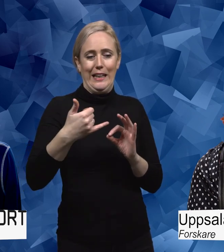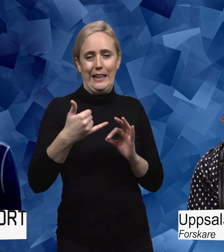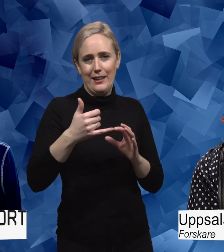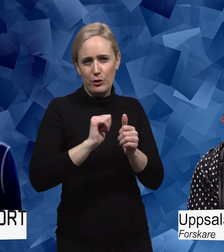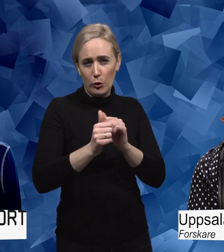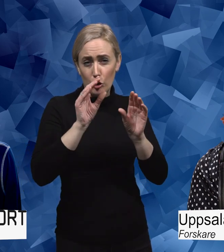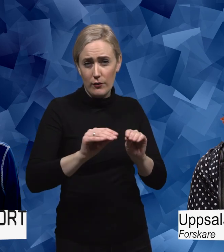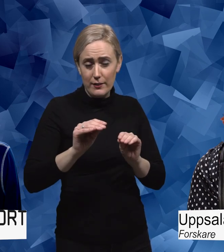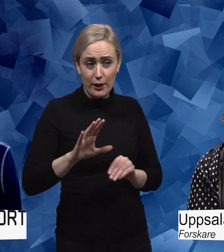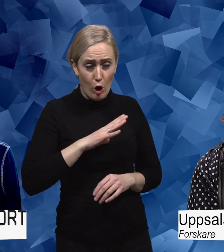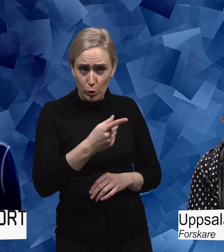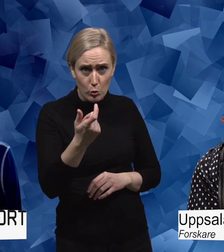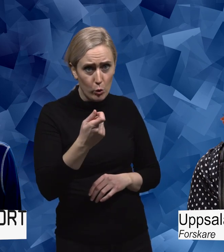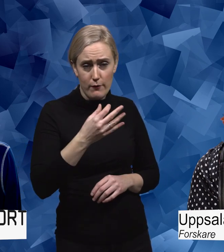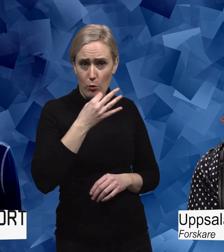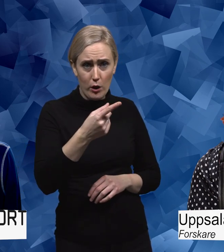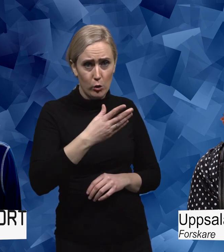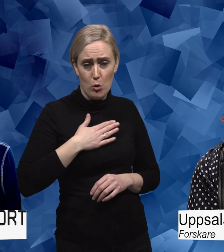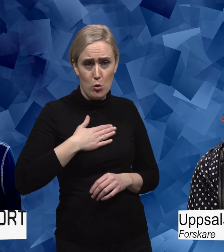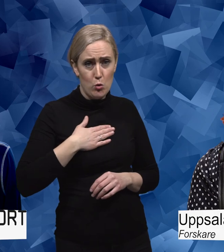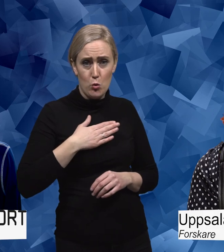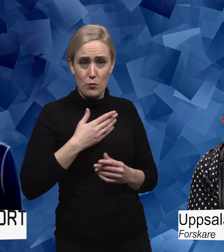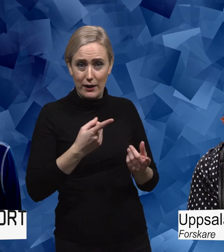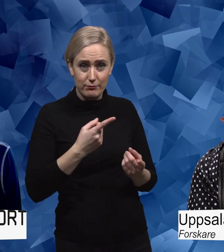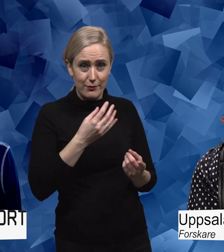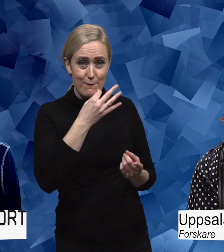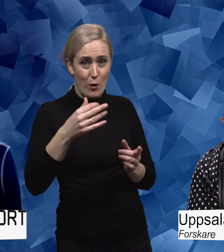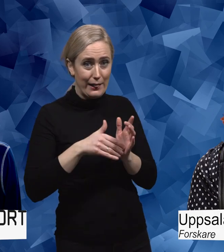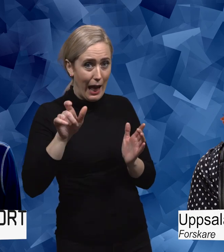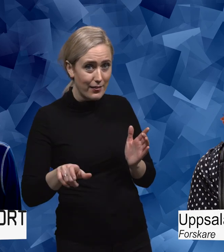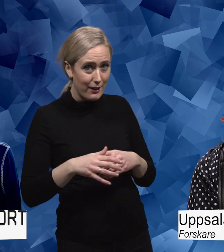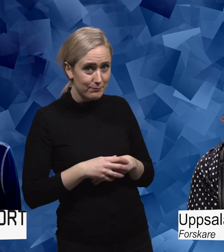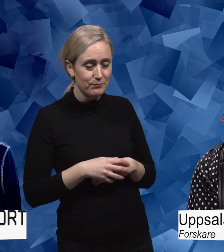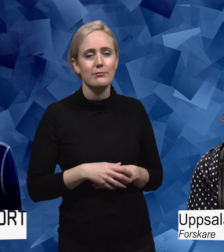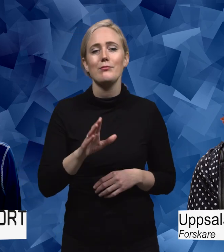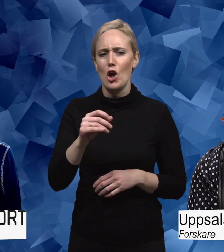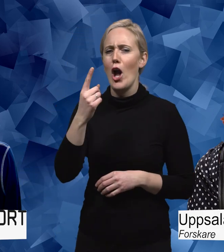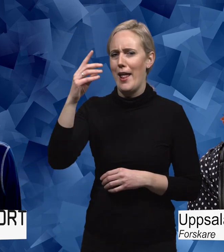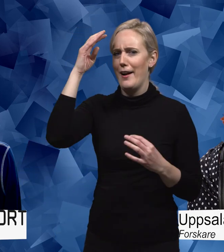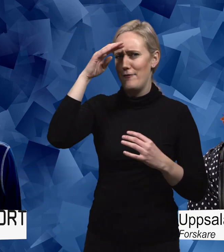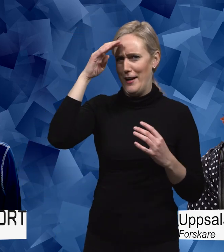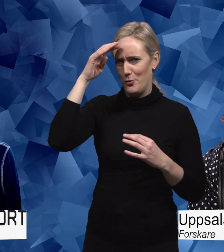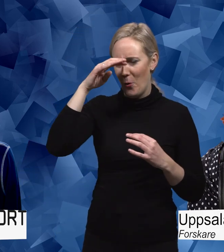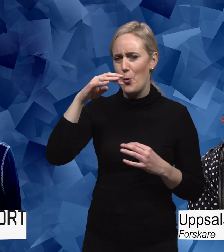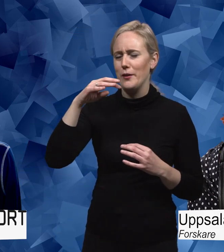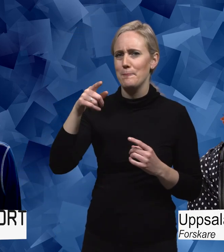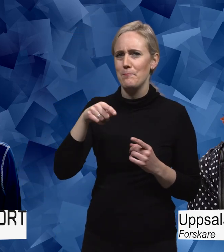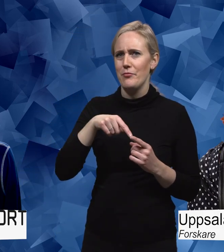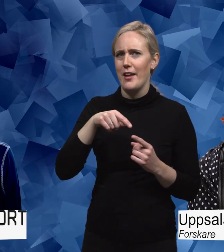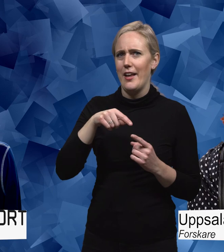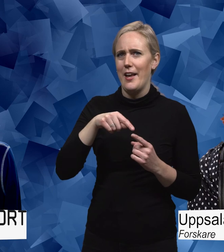fråga som du skulle vilja skicka med till henne? Ja, en liten reflektion som jag hoppas precis utminner en fråga. Nu är det ju